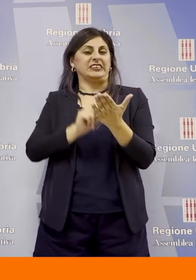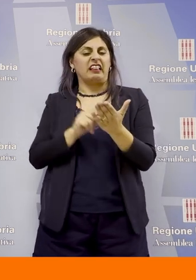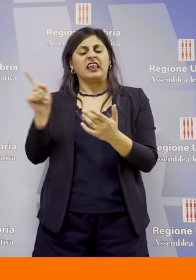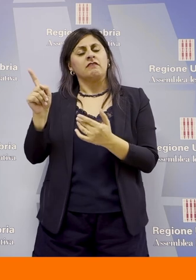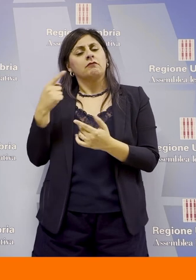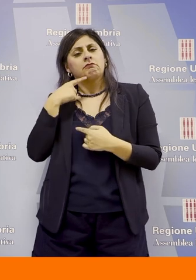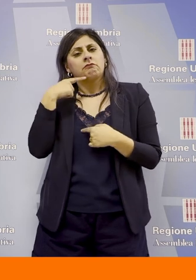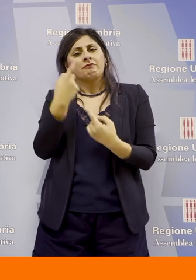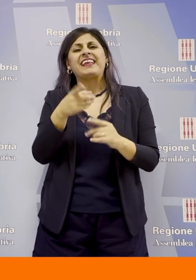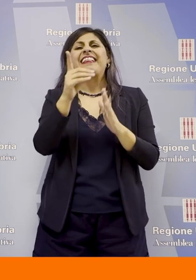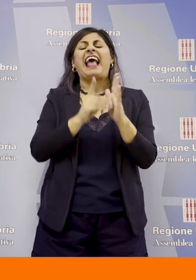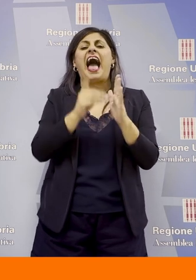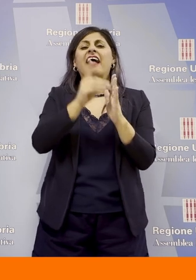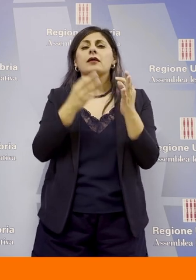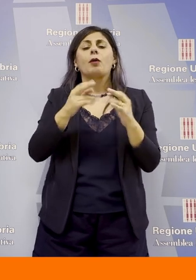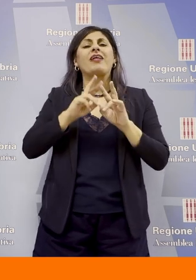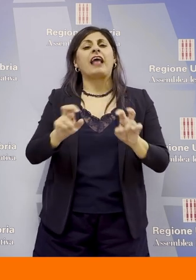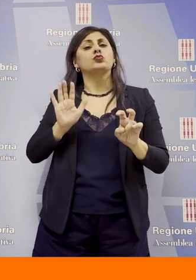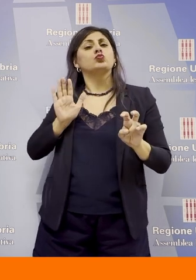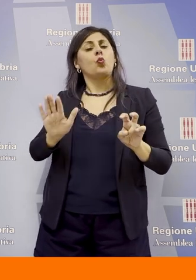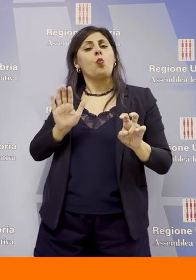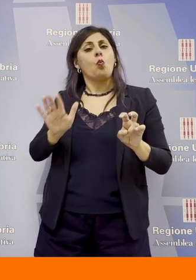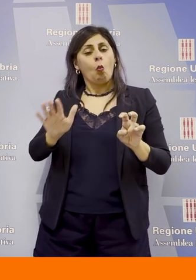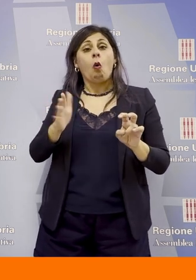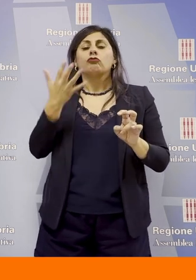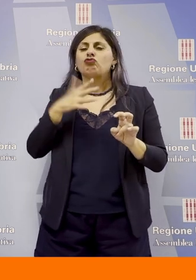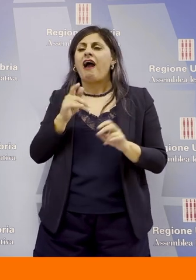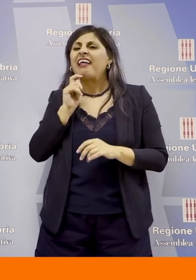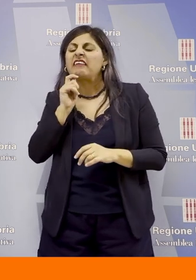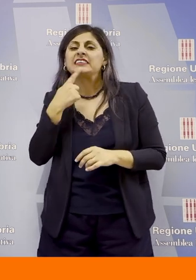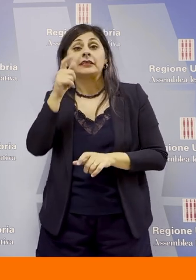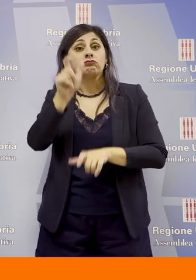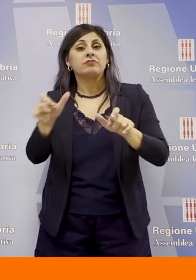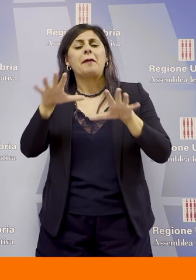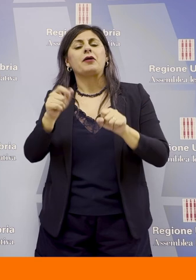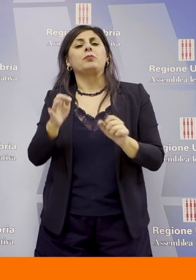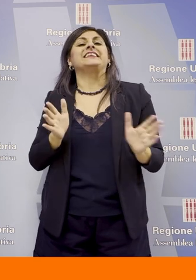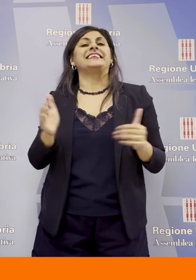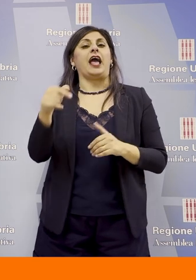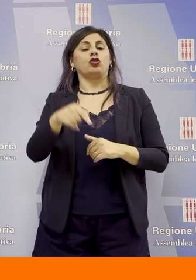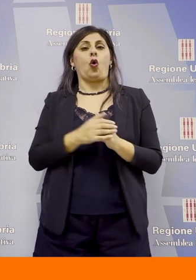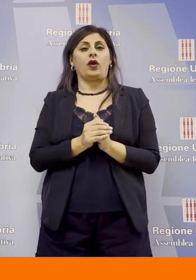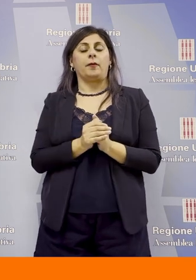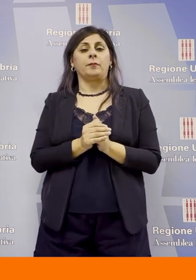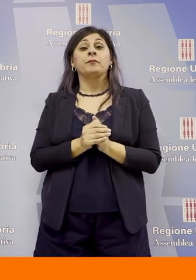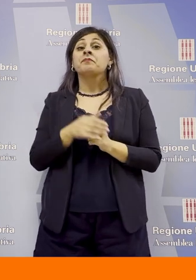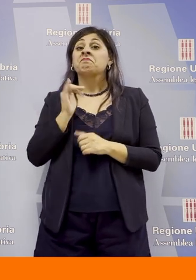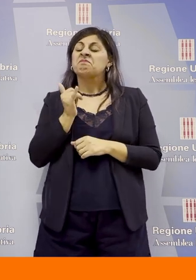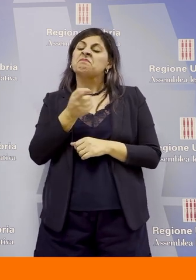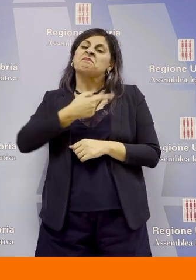riportato i dati emersi da una sua indagine con interviste a soggetti impegnati nel settore noi abbiamo condotto una